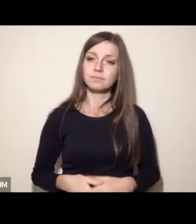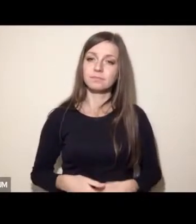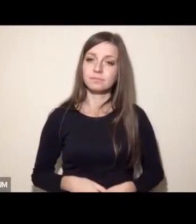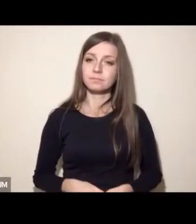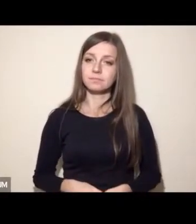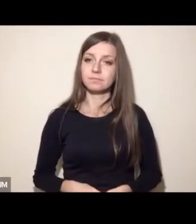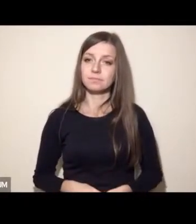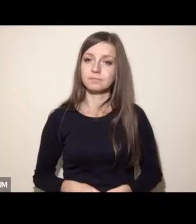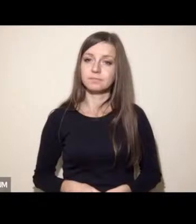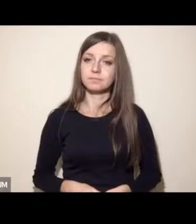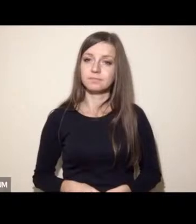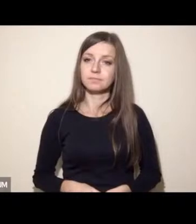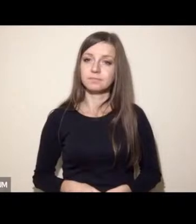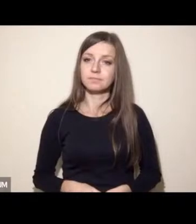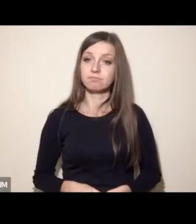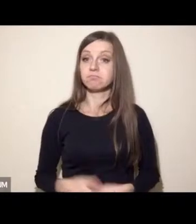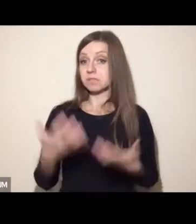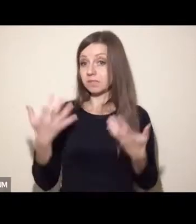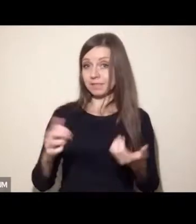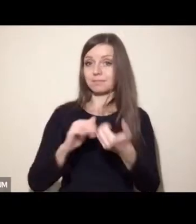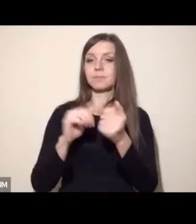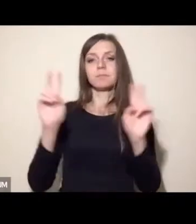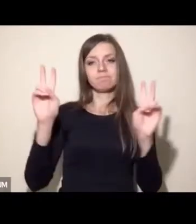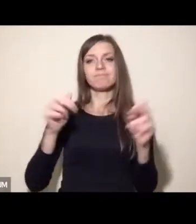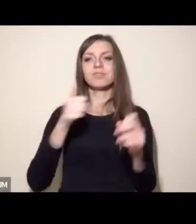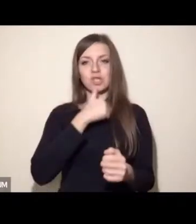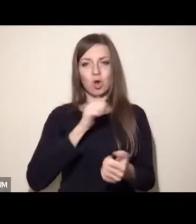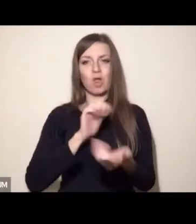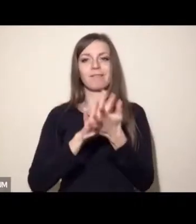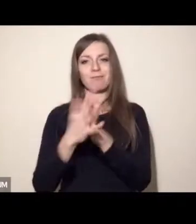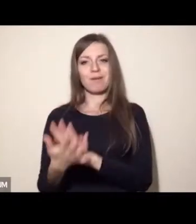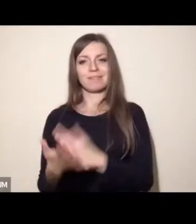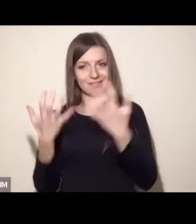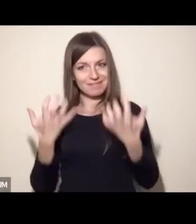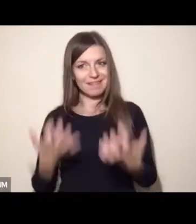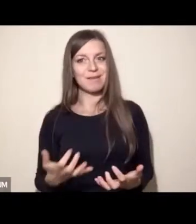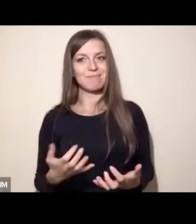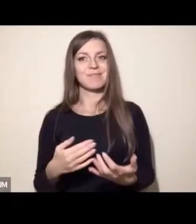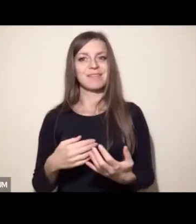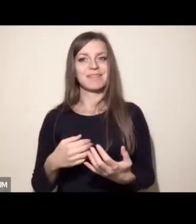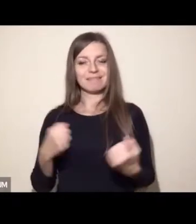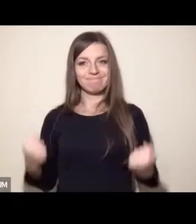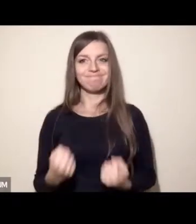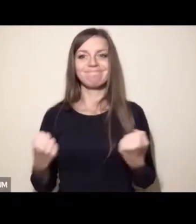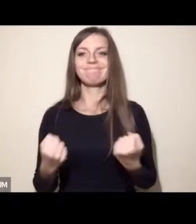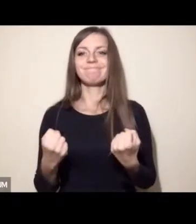chcemy postawić na zieloną transformację, która będzie też dla nas szukała